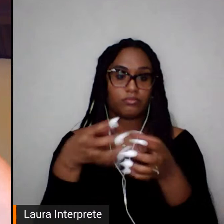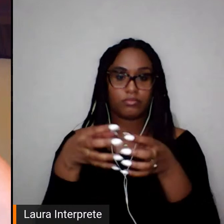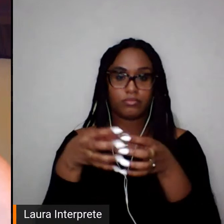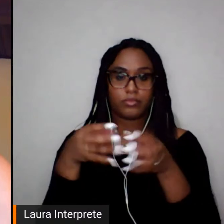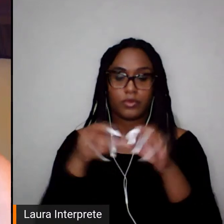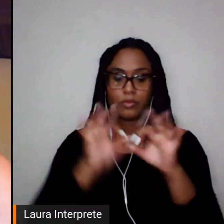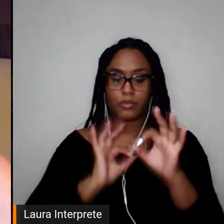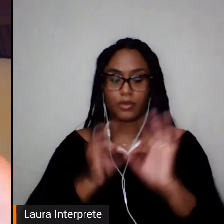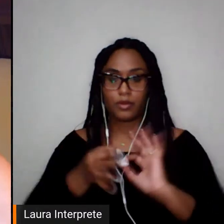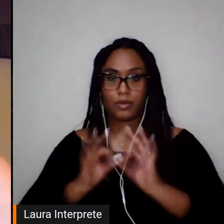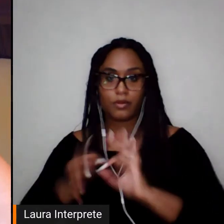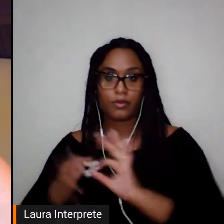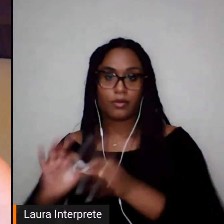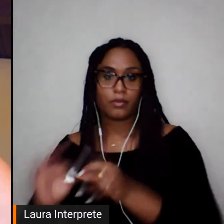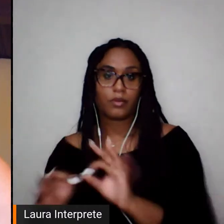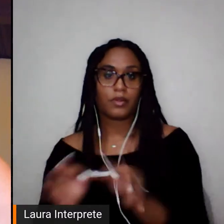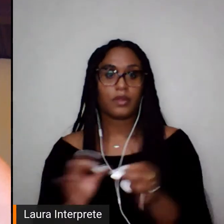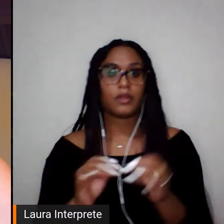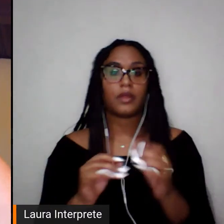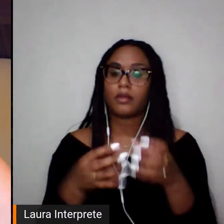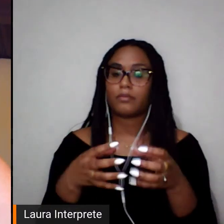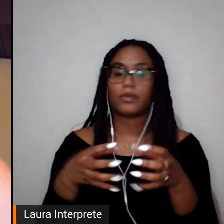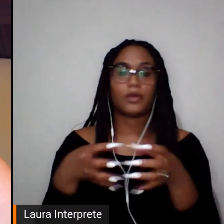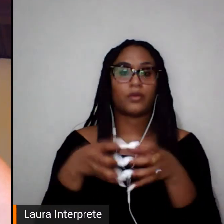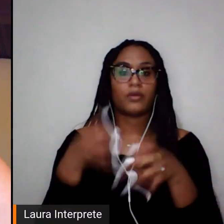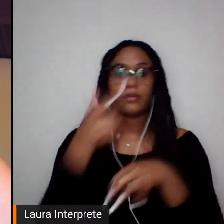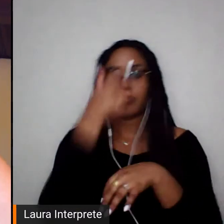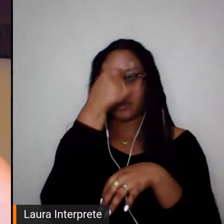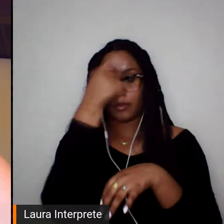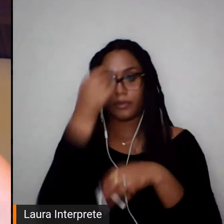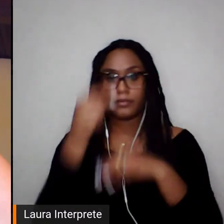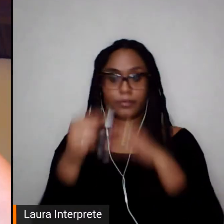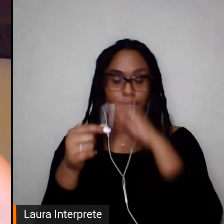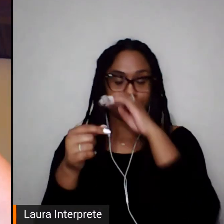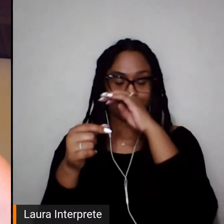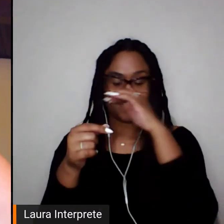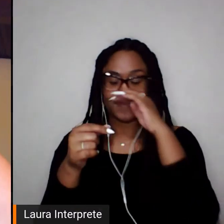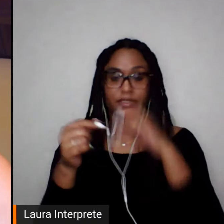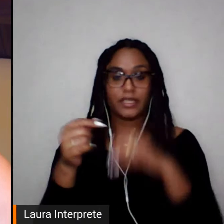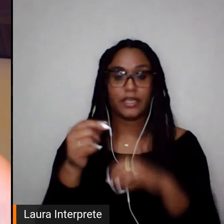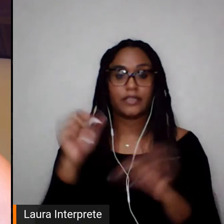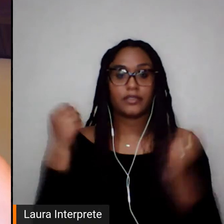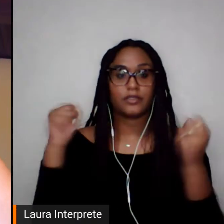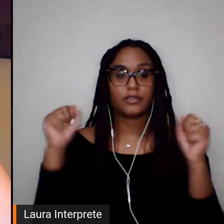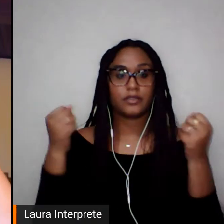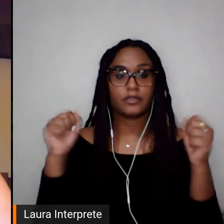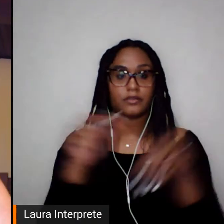está comigo na Faculdade de Educação da Universidade de São Paulo, e é,